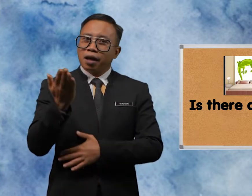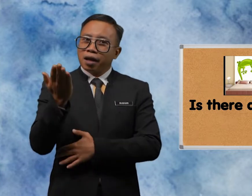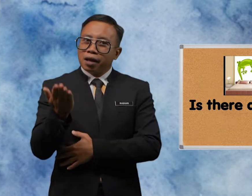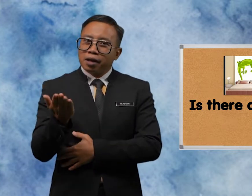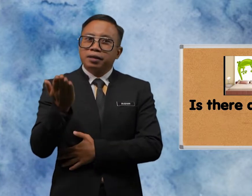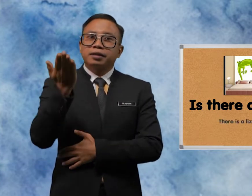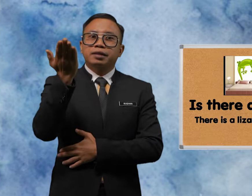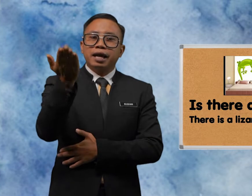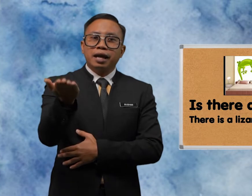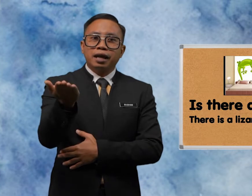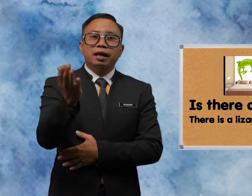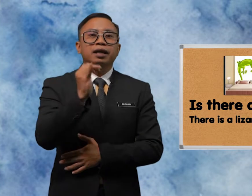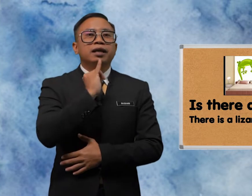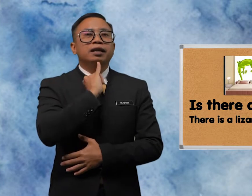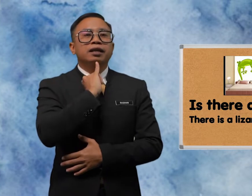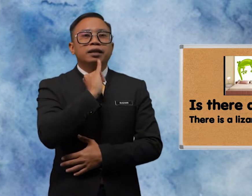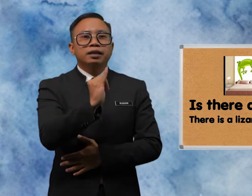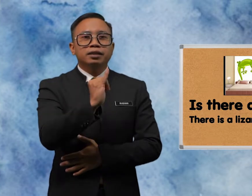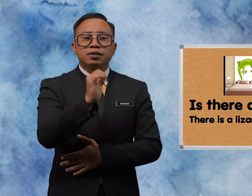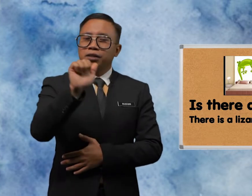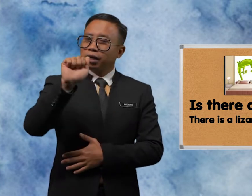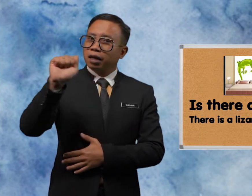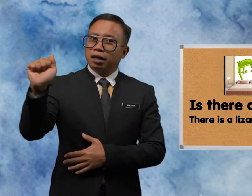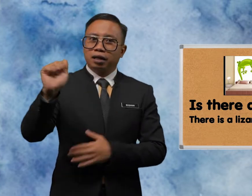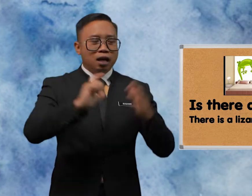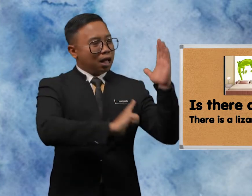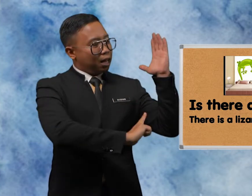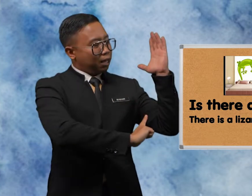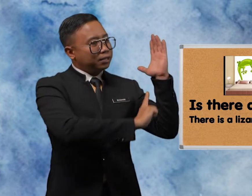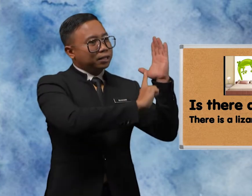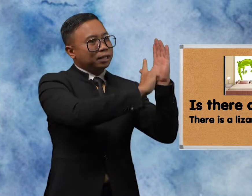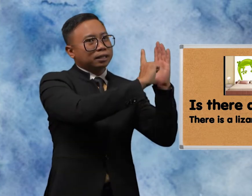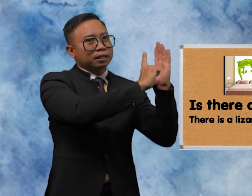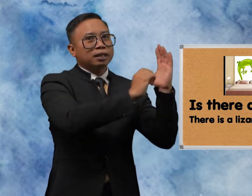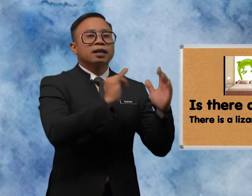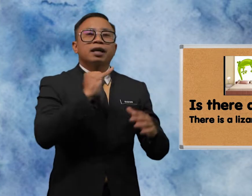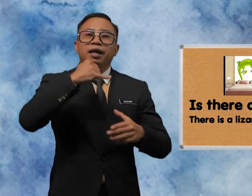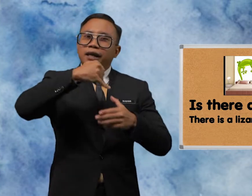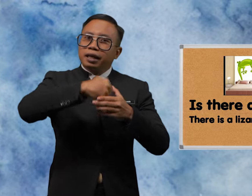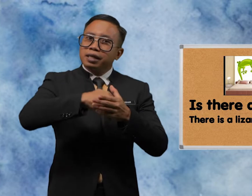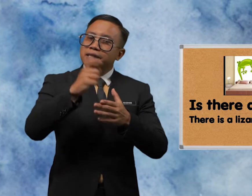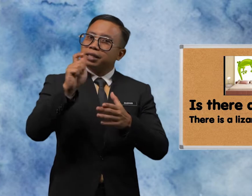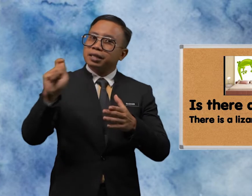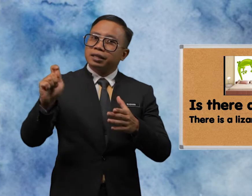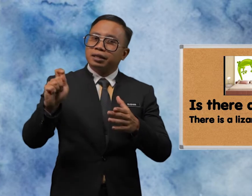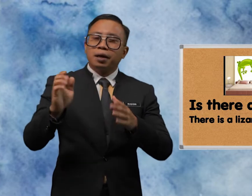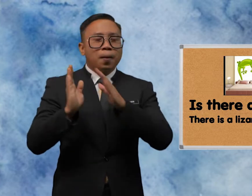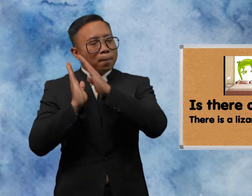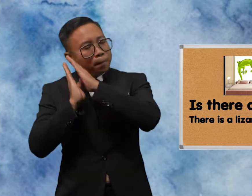There Is A Lizard In The Bedroom